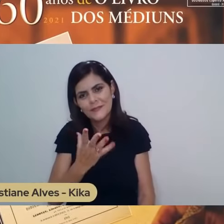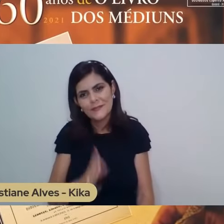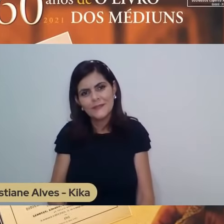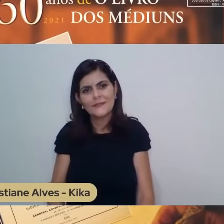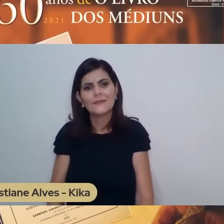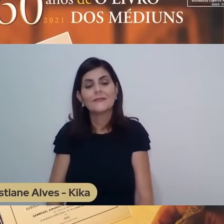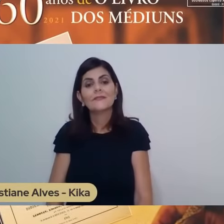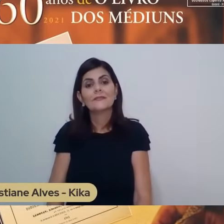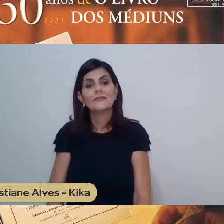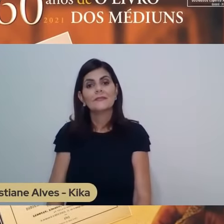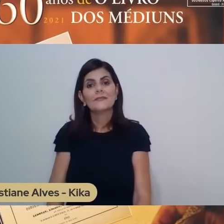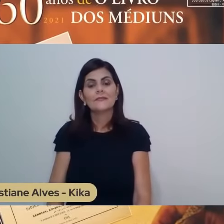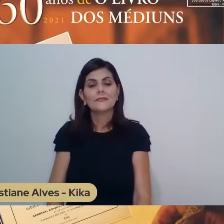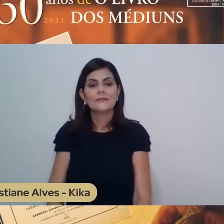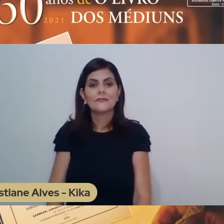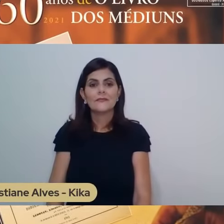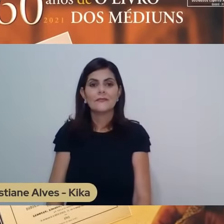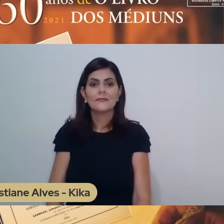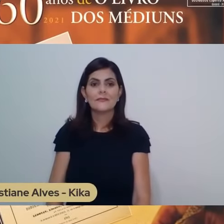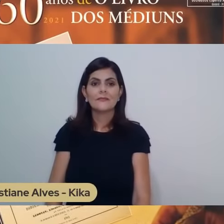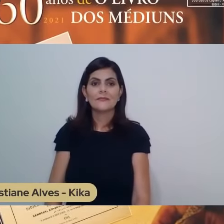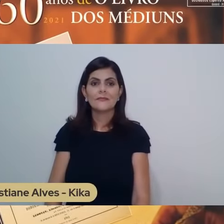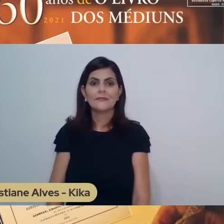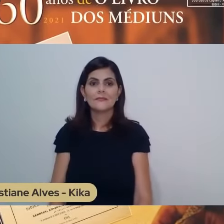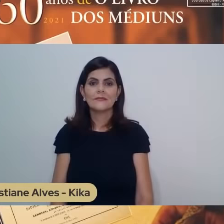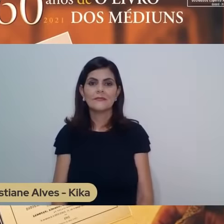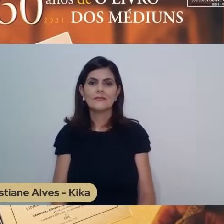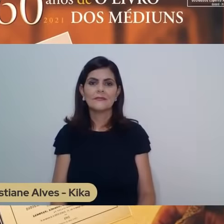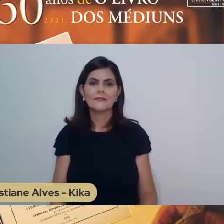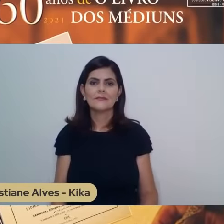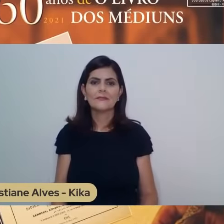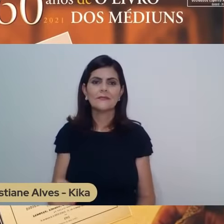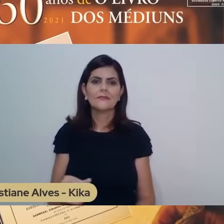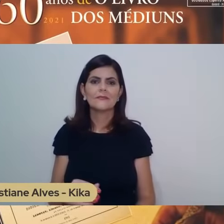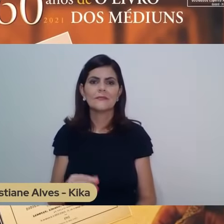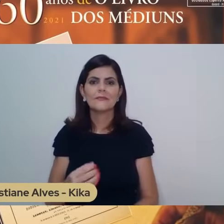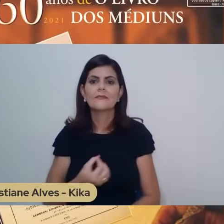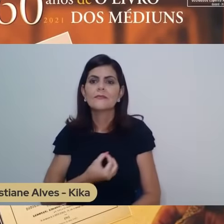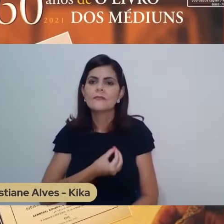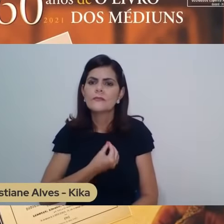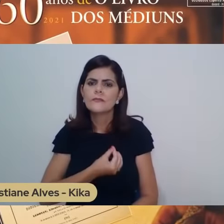Aterrado, reconhece os enganos em que vivera,